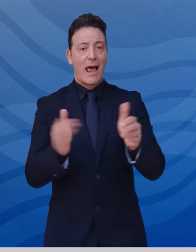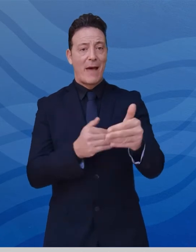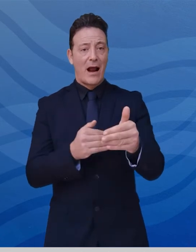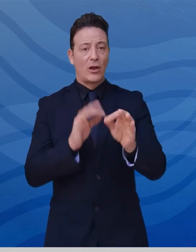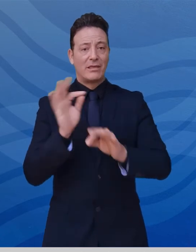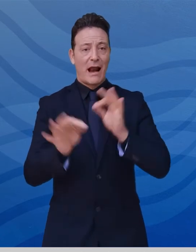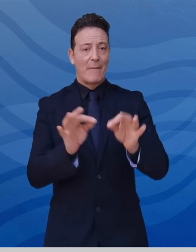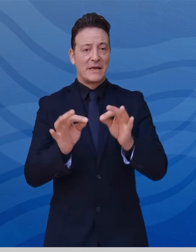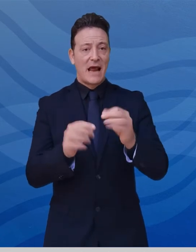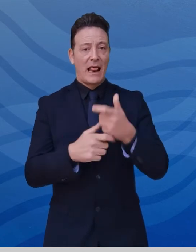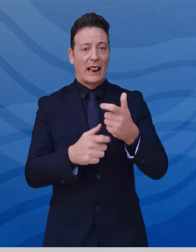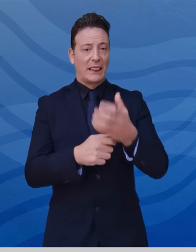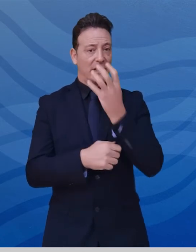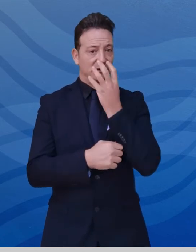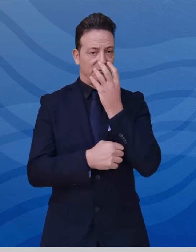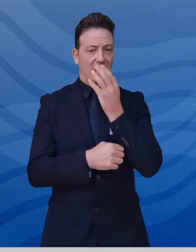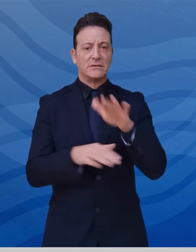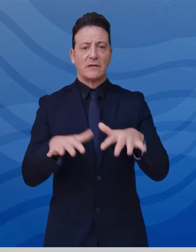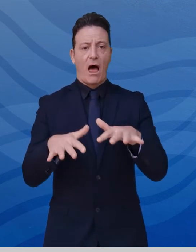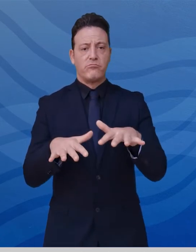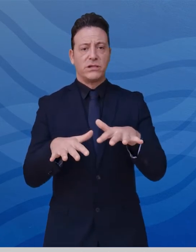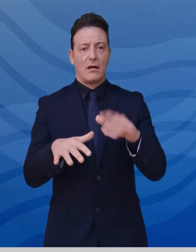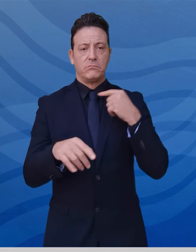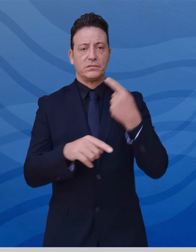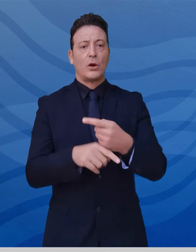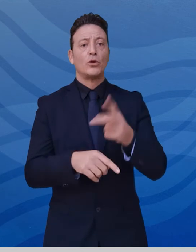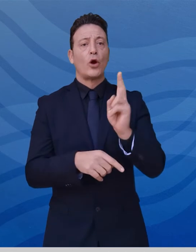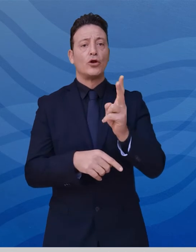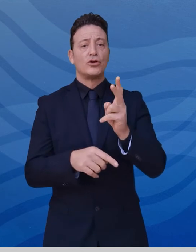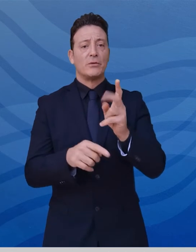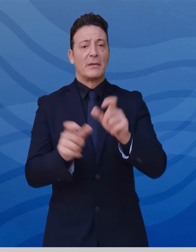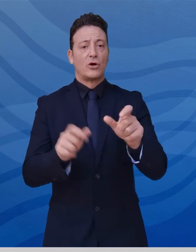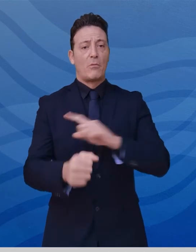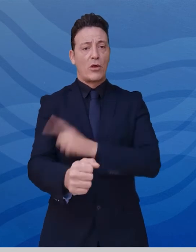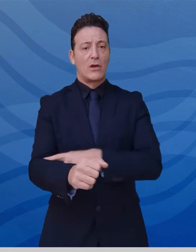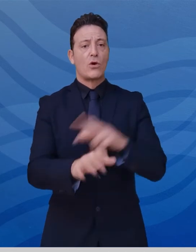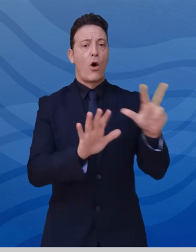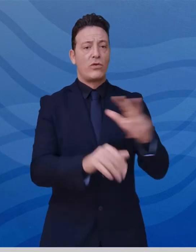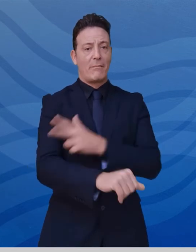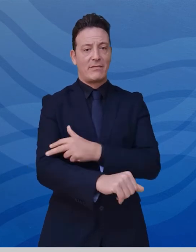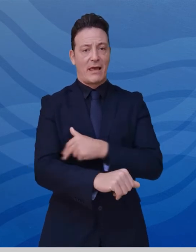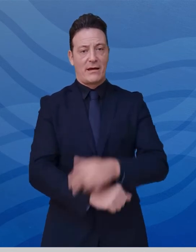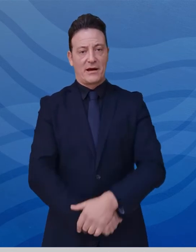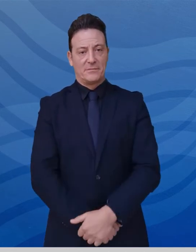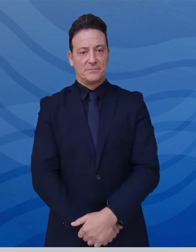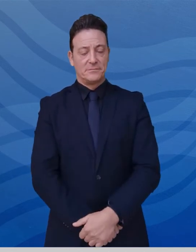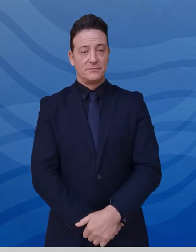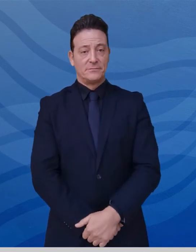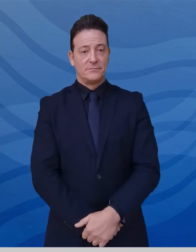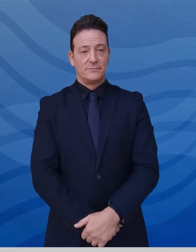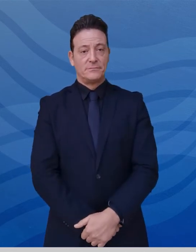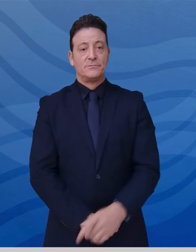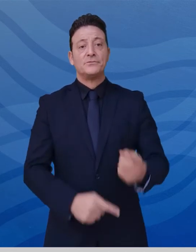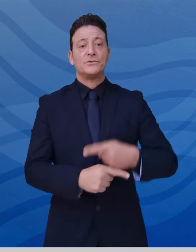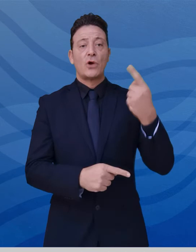intensiva rimane stabile, rispettivamente 12 pazienti a Potenza e 8 a Matera. I guariti della